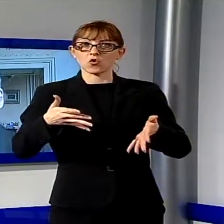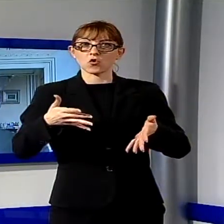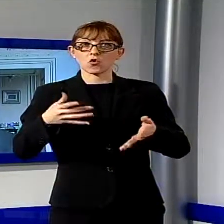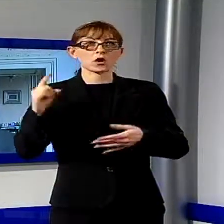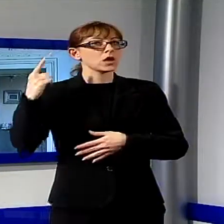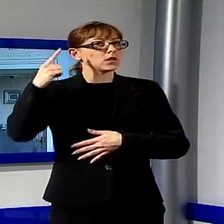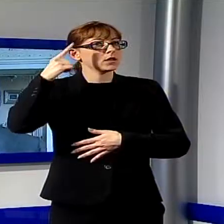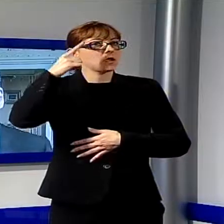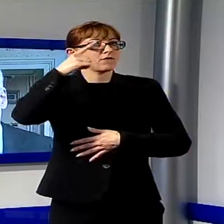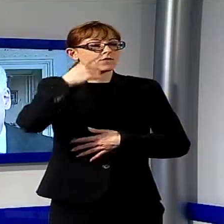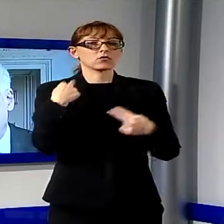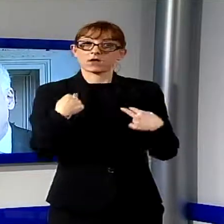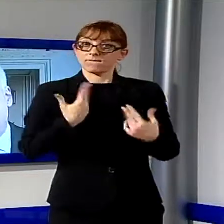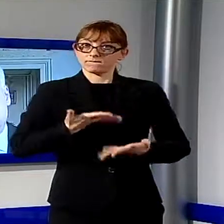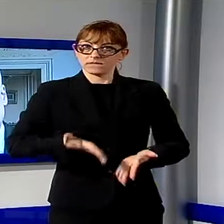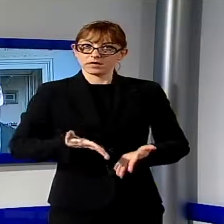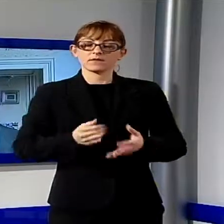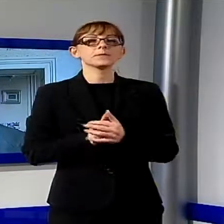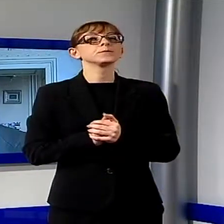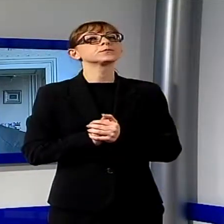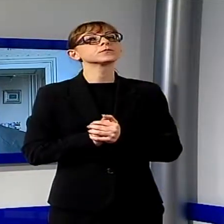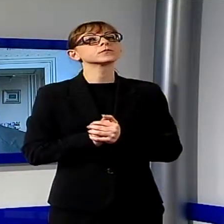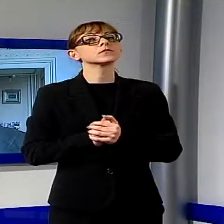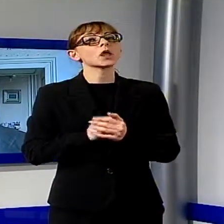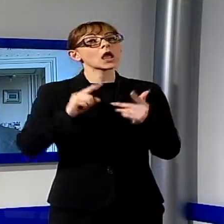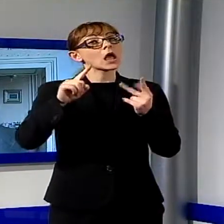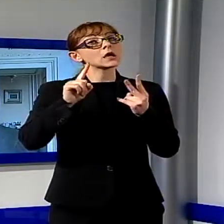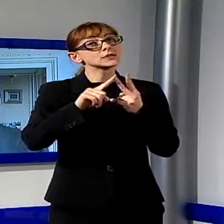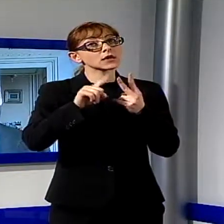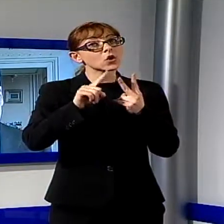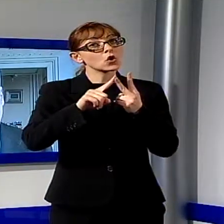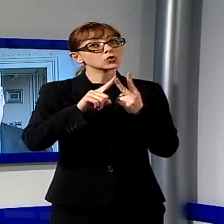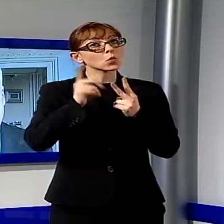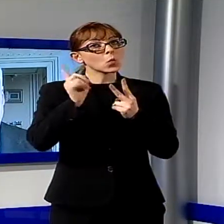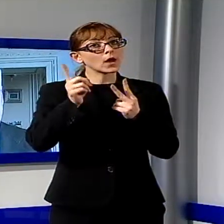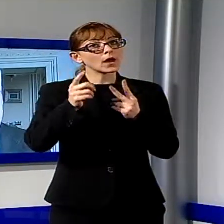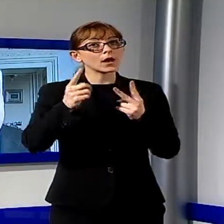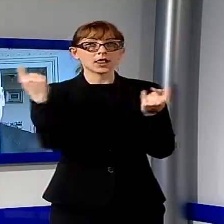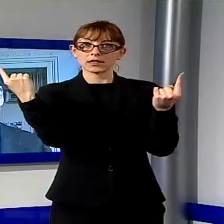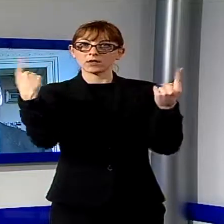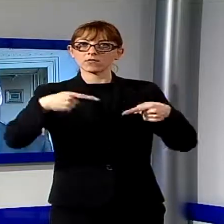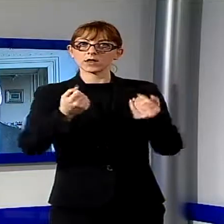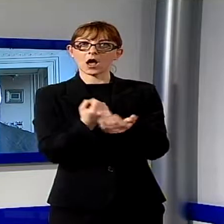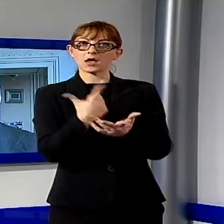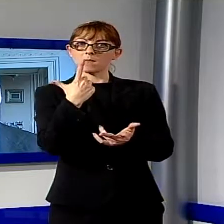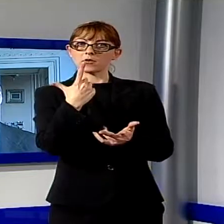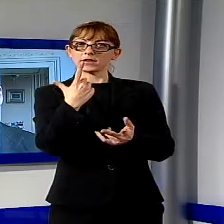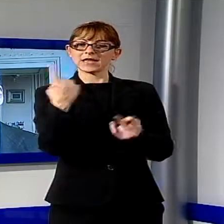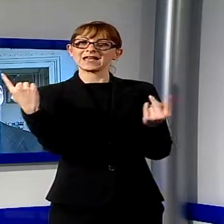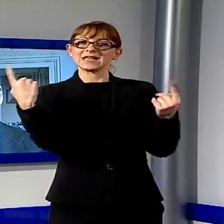Il secondo motivo riguarda la sfida. È una sfida importante, una sfida assolutamente delicata,